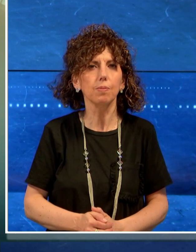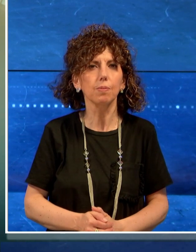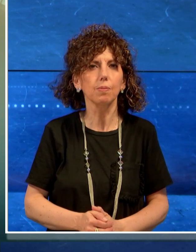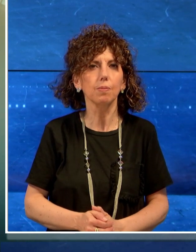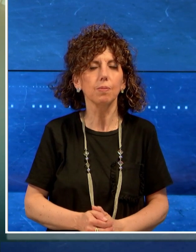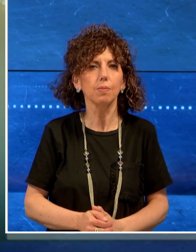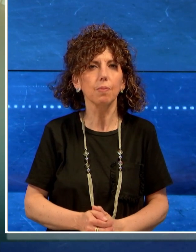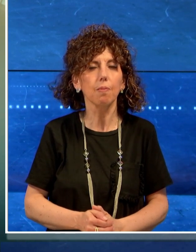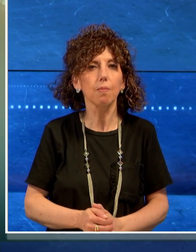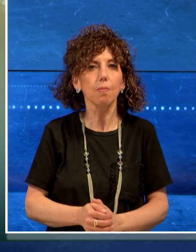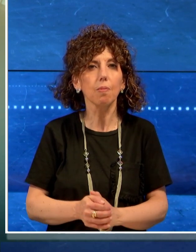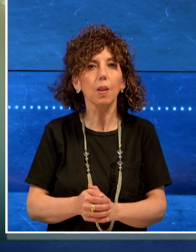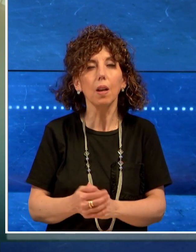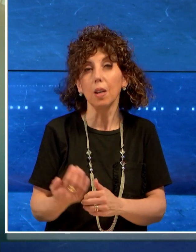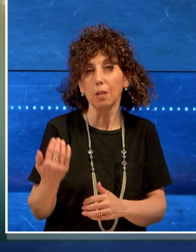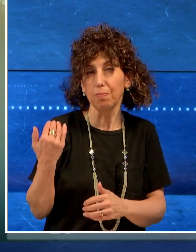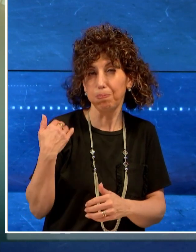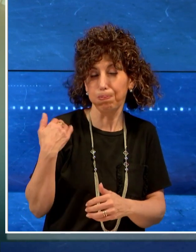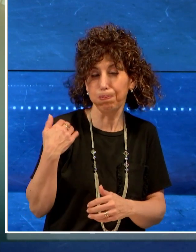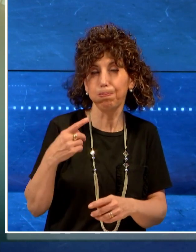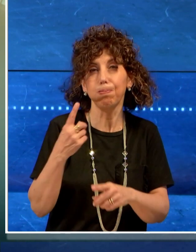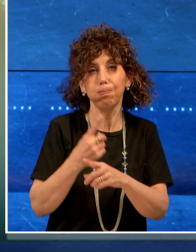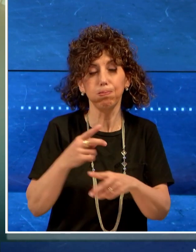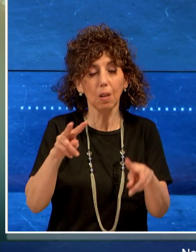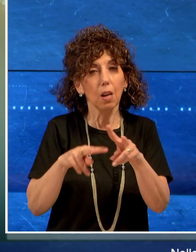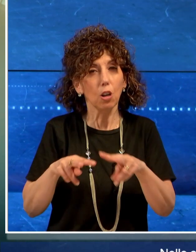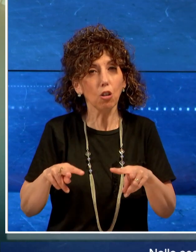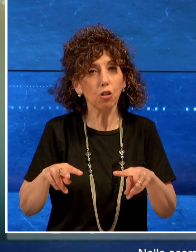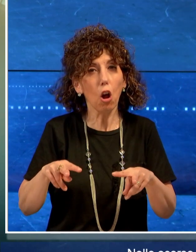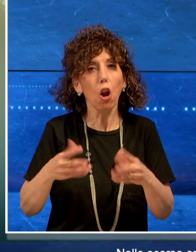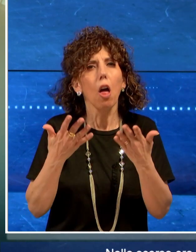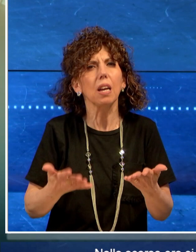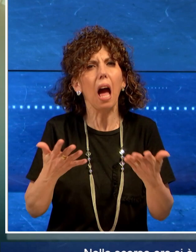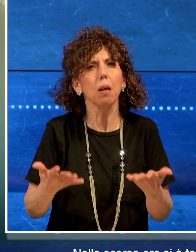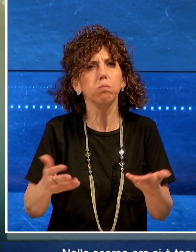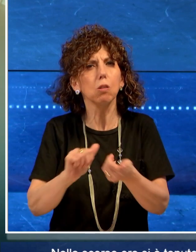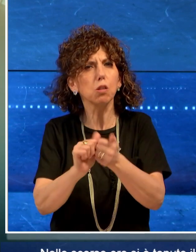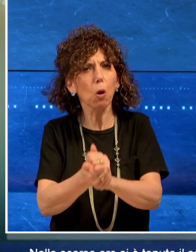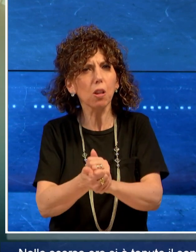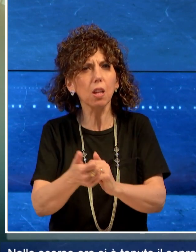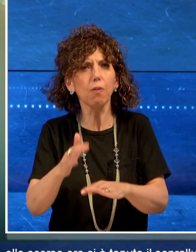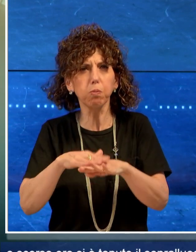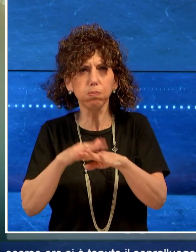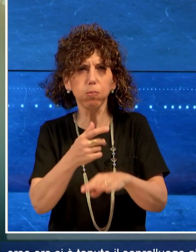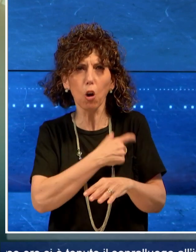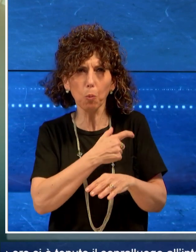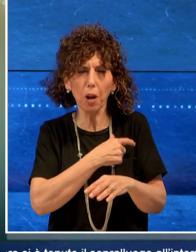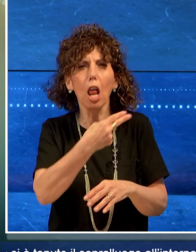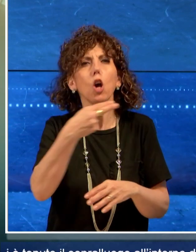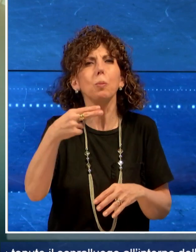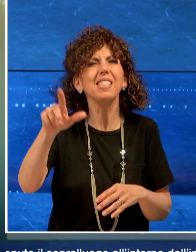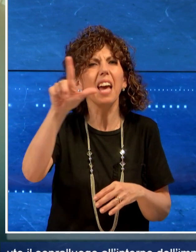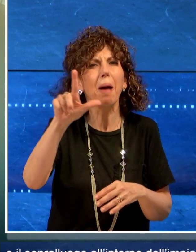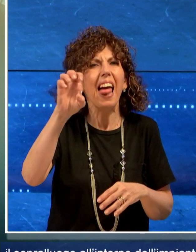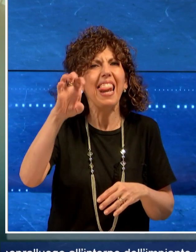Nelle scorse ore si è tenuto il sopralluogo all'interno dell'impianto sportivo comunale Leo dell